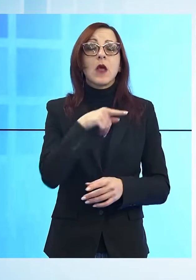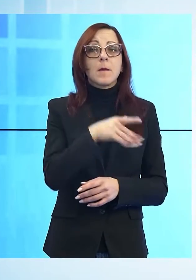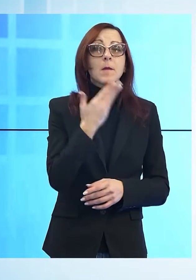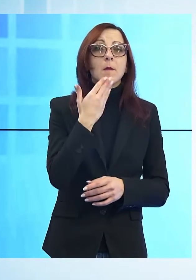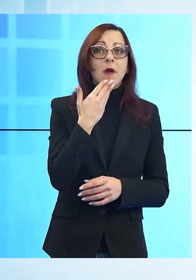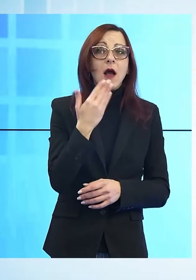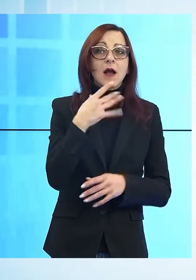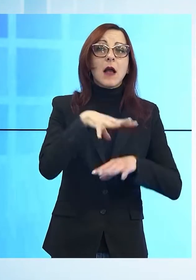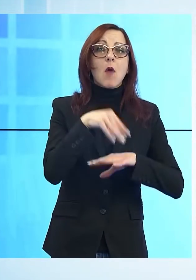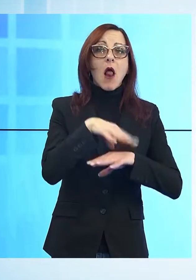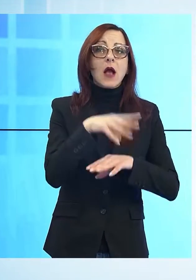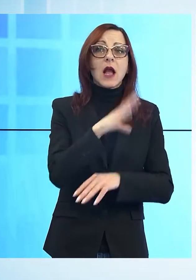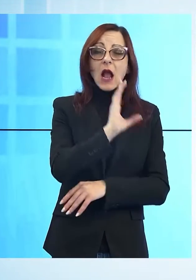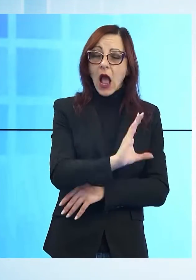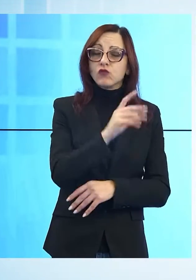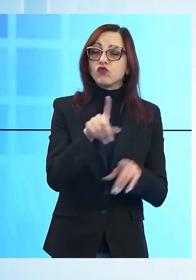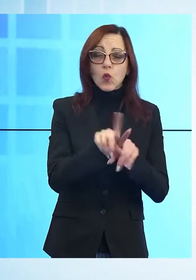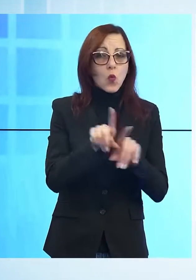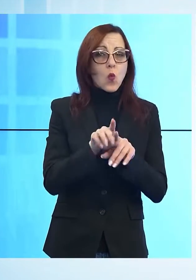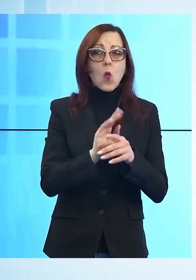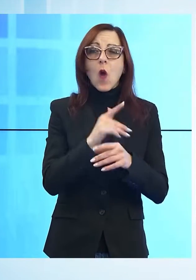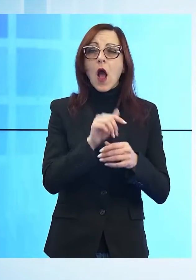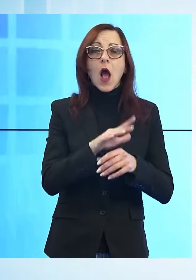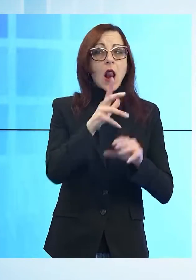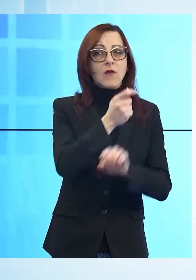Kazmiewczyk battono la compagine sarda.